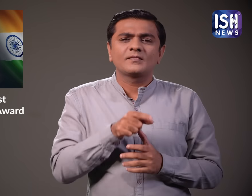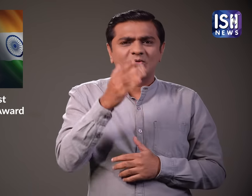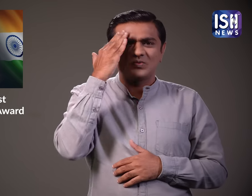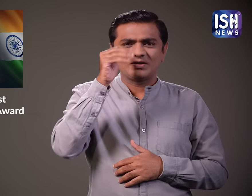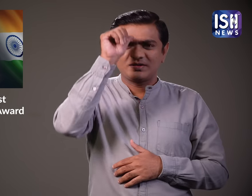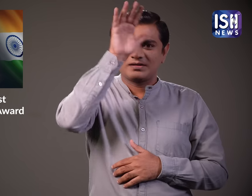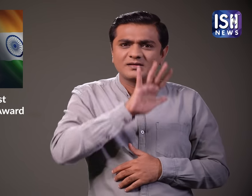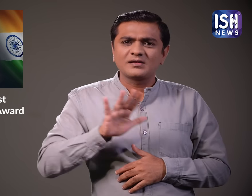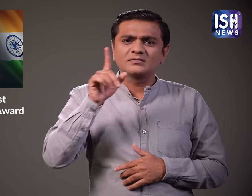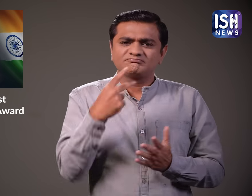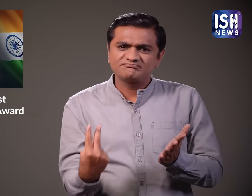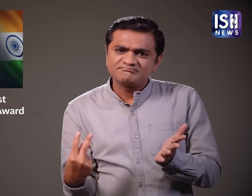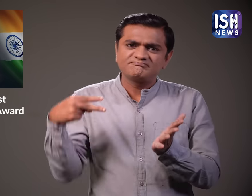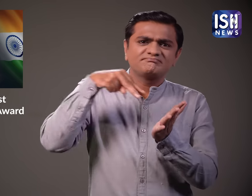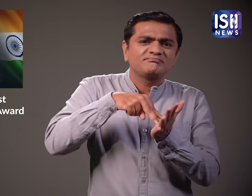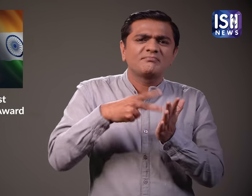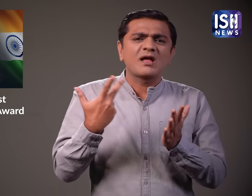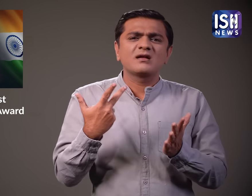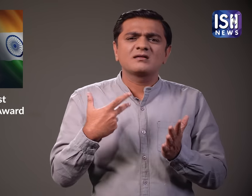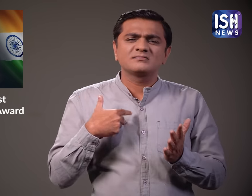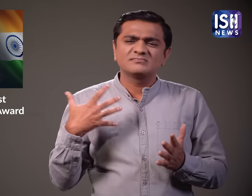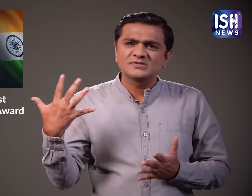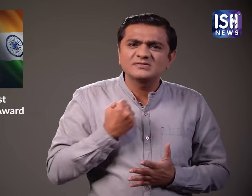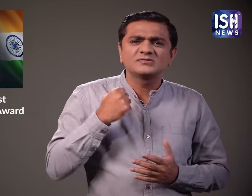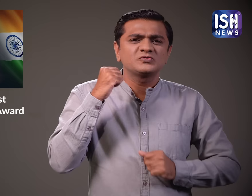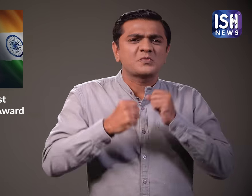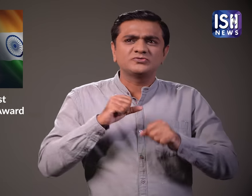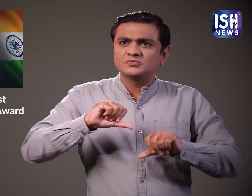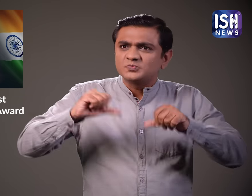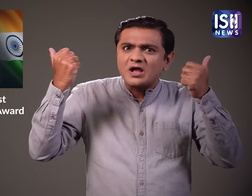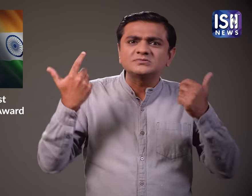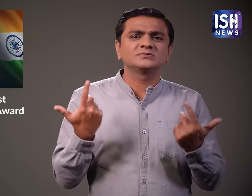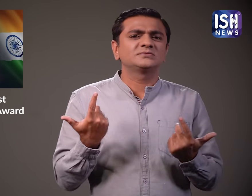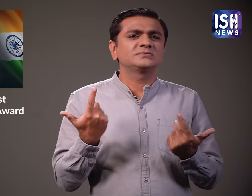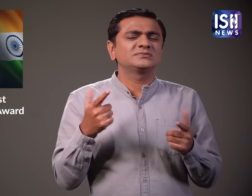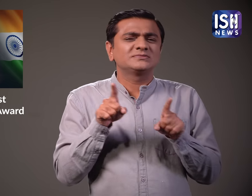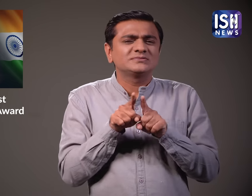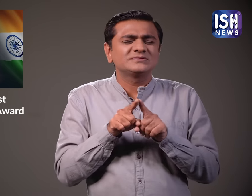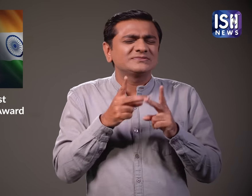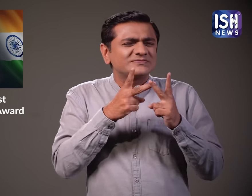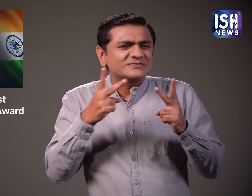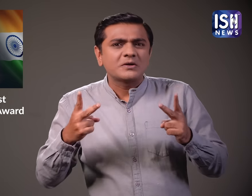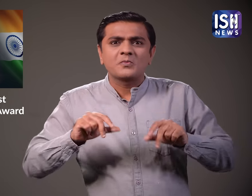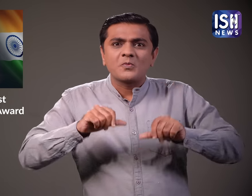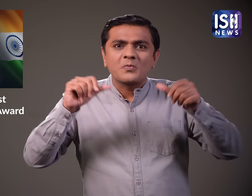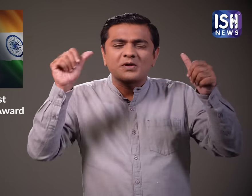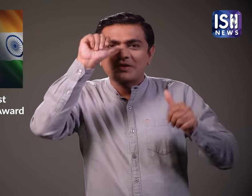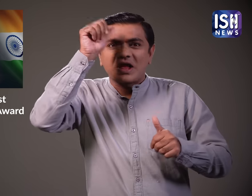खेल और अन्य कई शेत्रों में भारत ने वावाई लुटी है अब हमने विस्की के शेत्र में भी अपनी पैचान बना ली